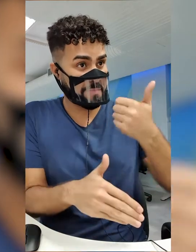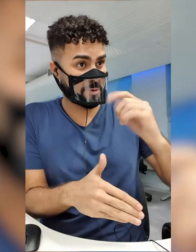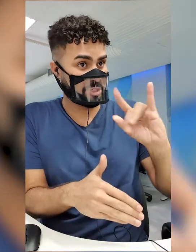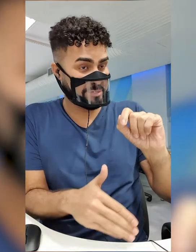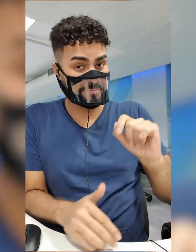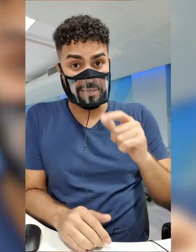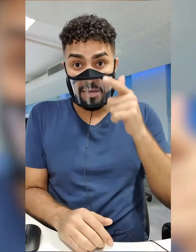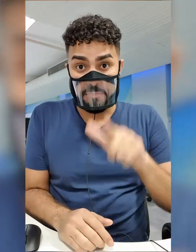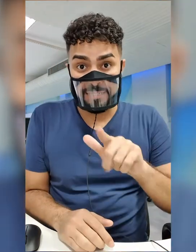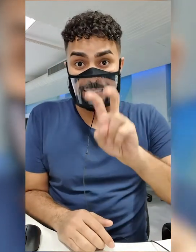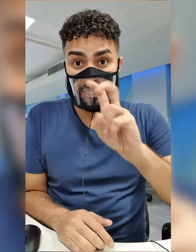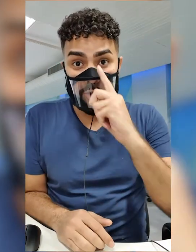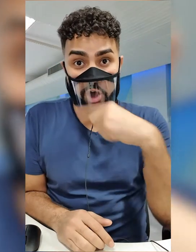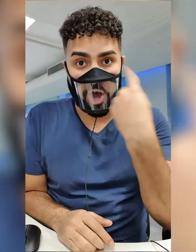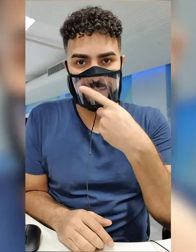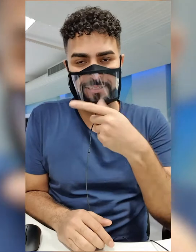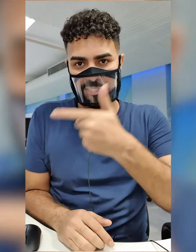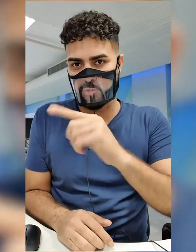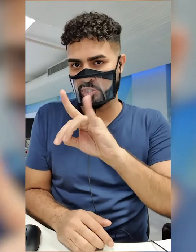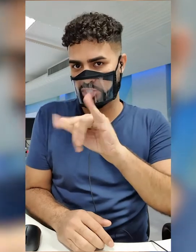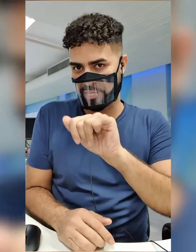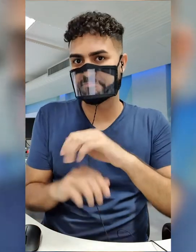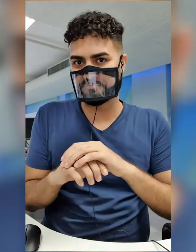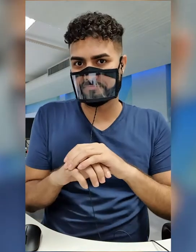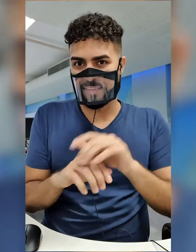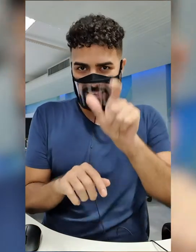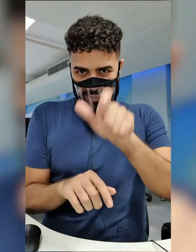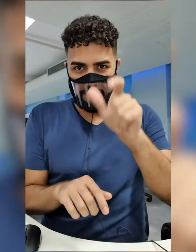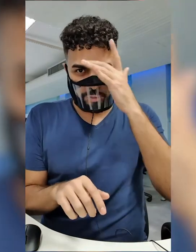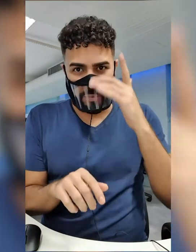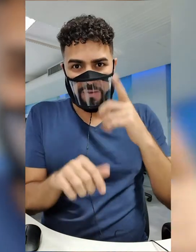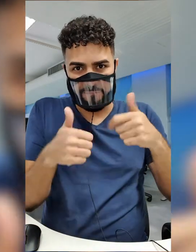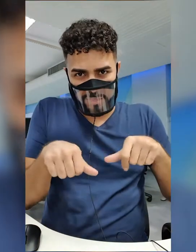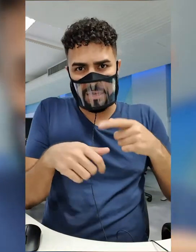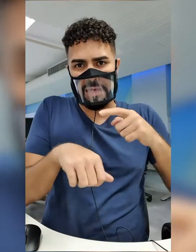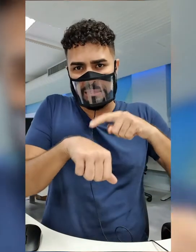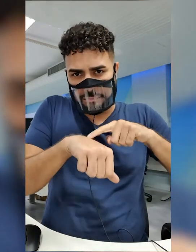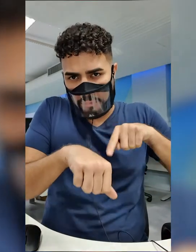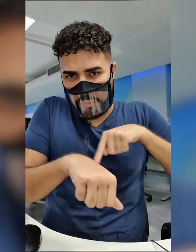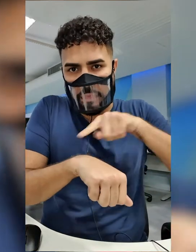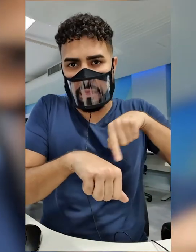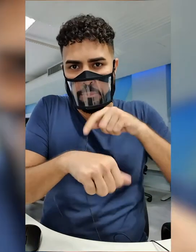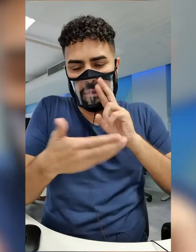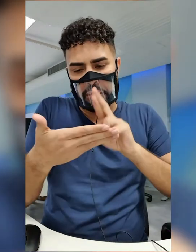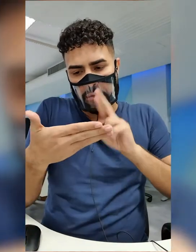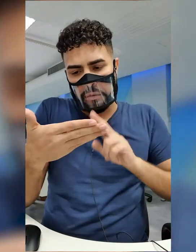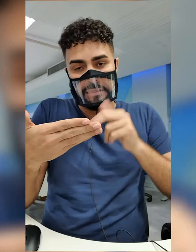primeiro dia, mais cinco horas no segundo dia. O candidato vai gastar a maior parte desse tempo resolvendo as